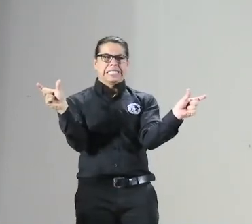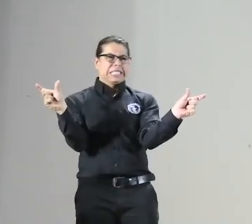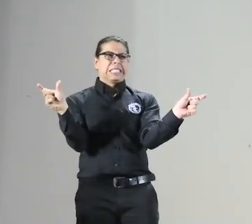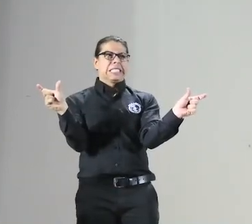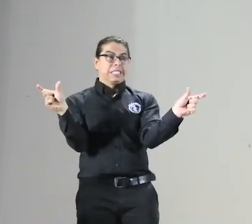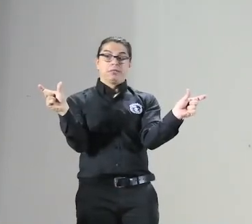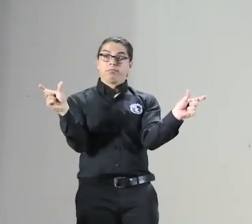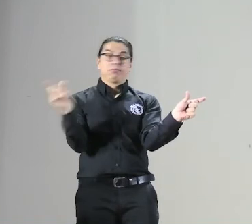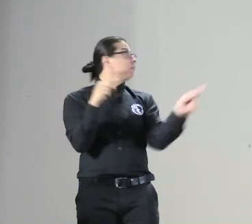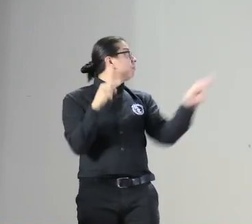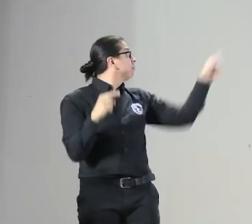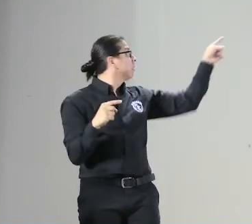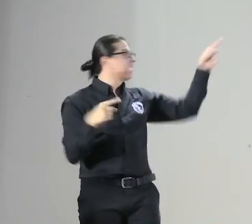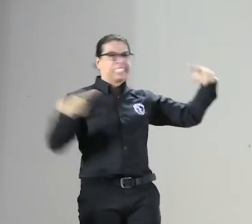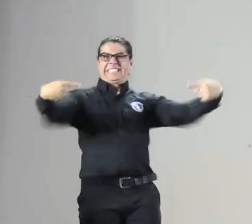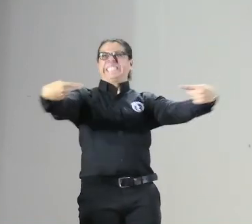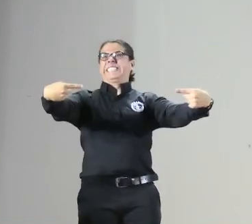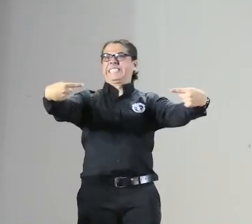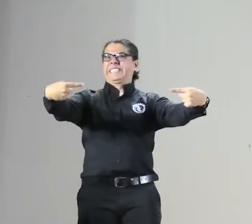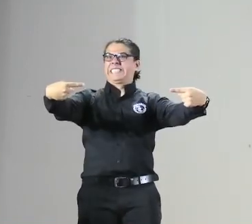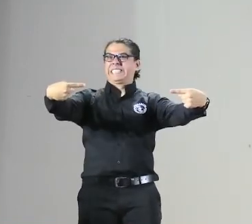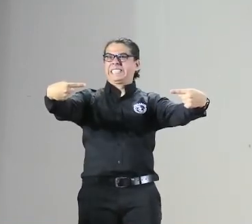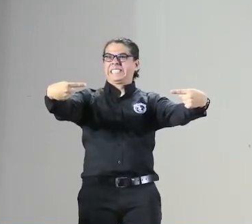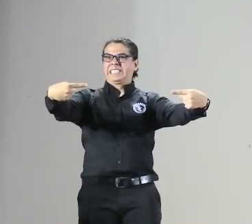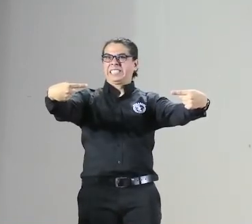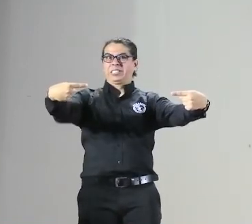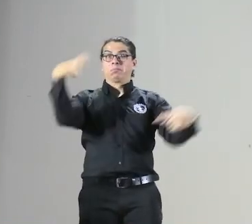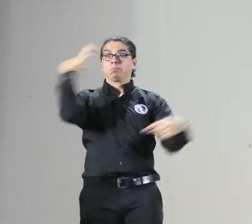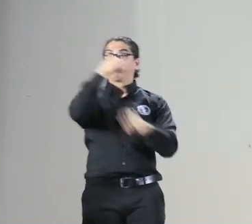estas dos palabras? y allí las coloco versos